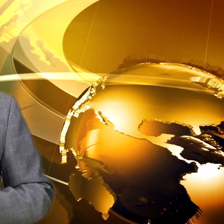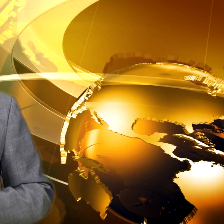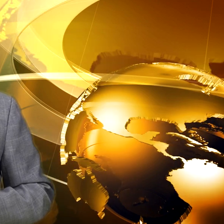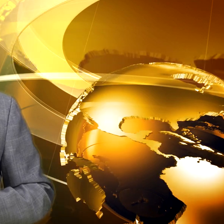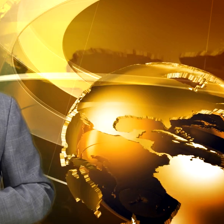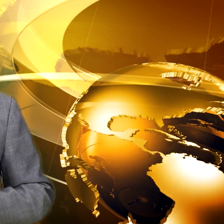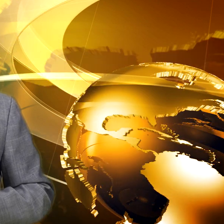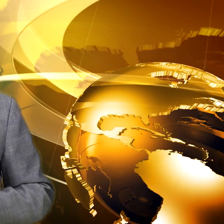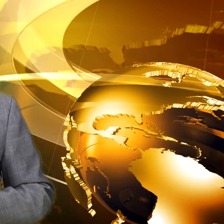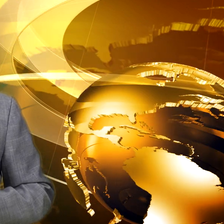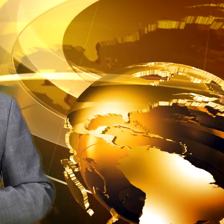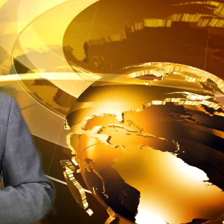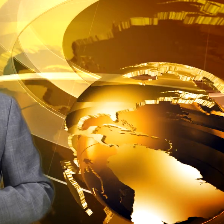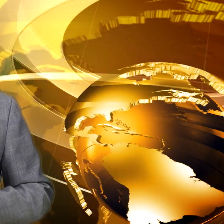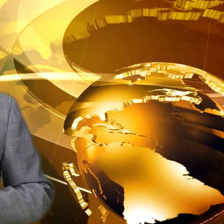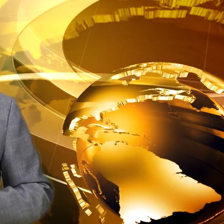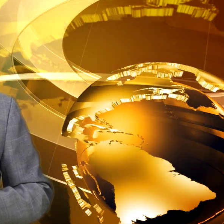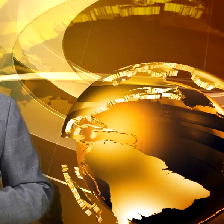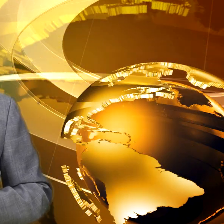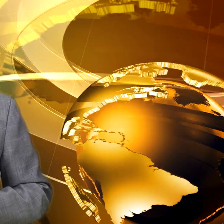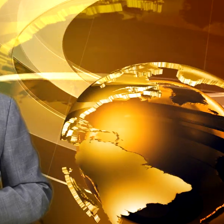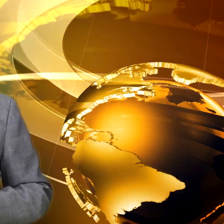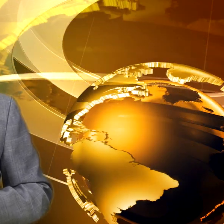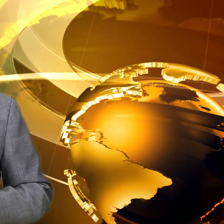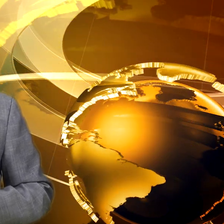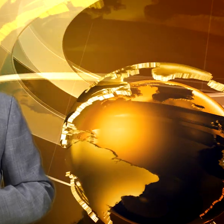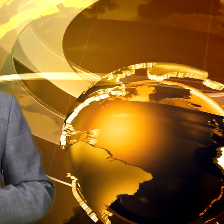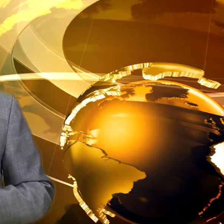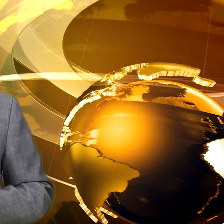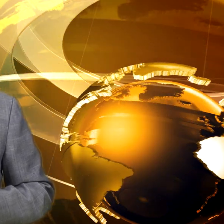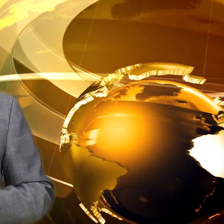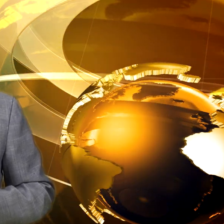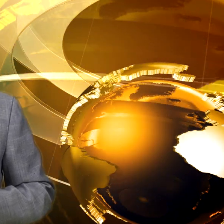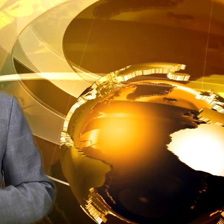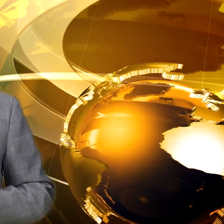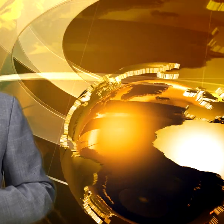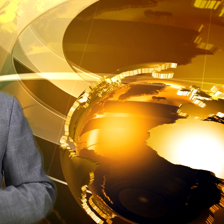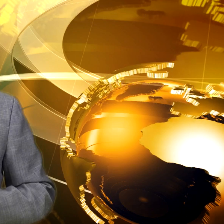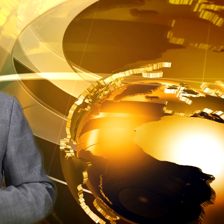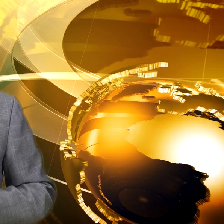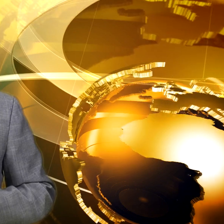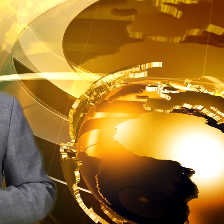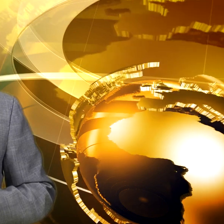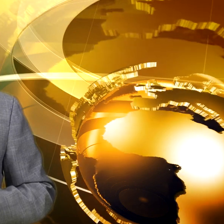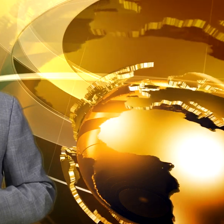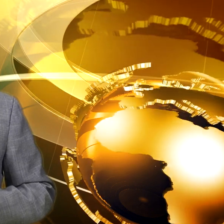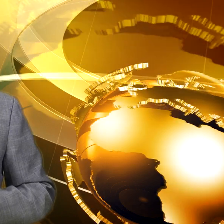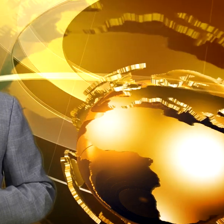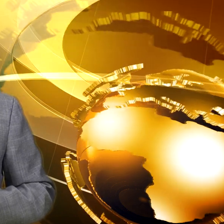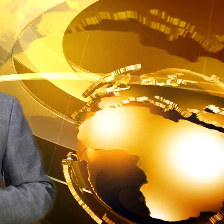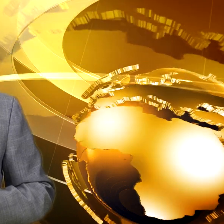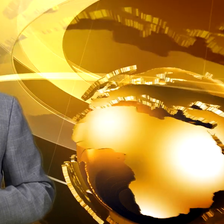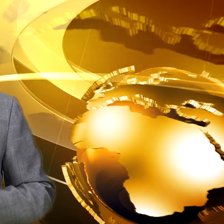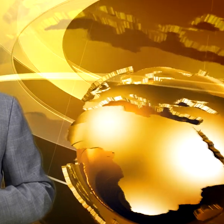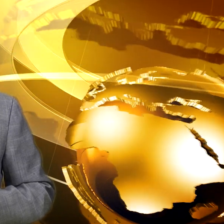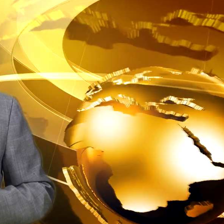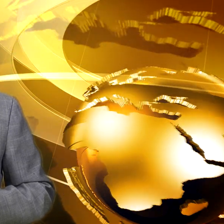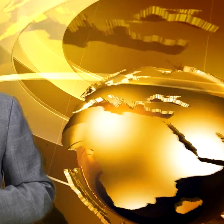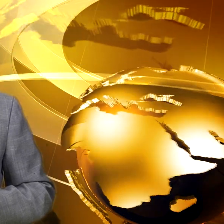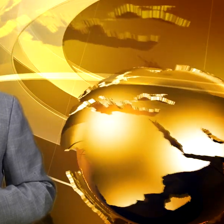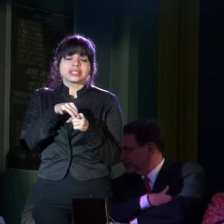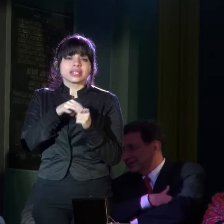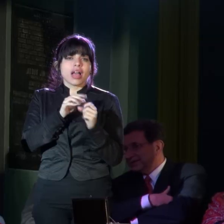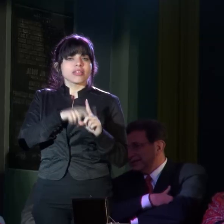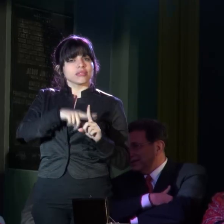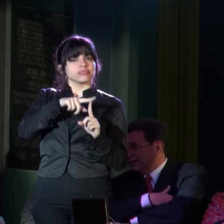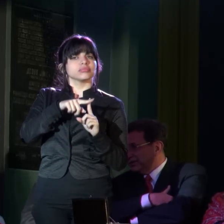porque durante ese mismo evento, es decir, el Consejo de Gobierno, se firmó un decreto por parte del Ministro de Agricultura, Luis Felipe